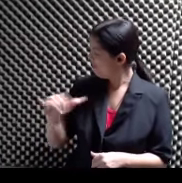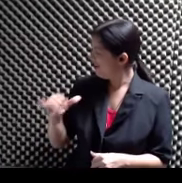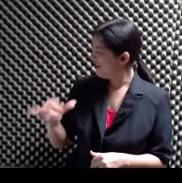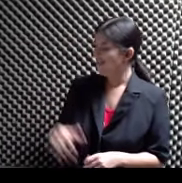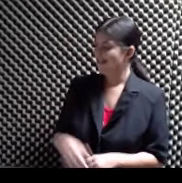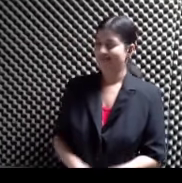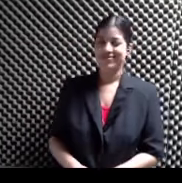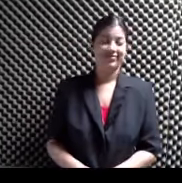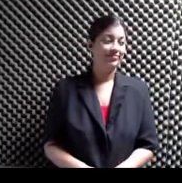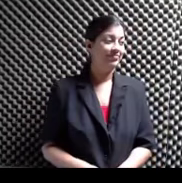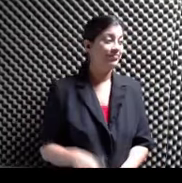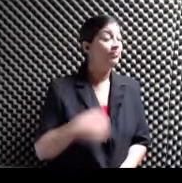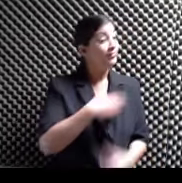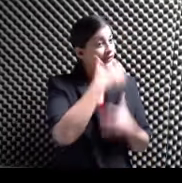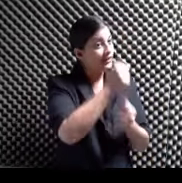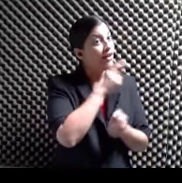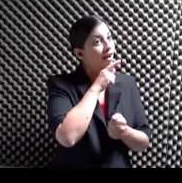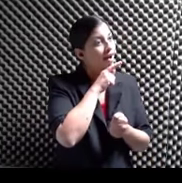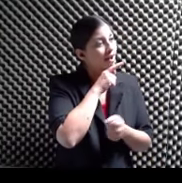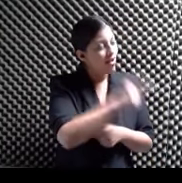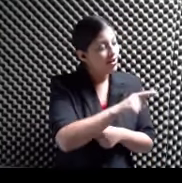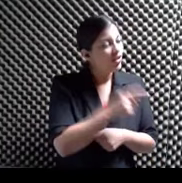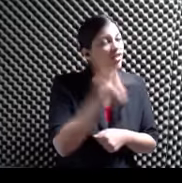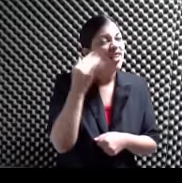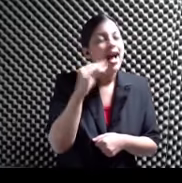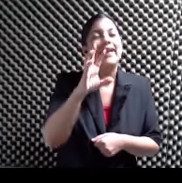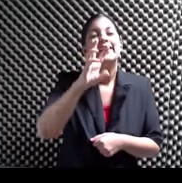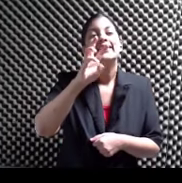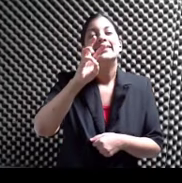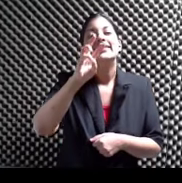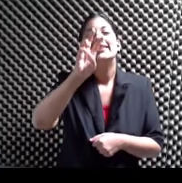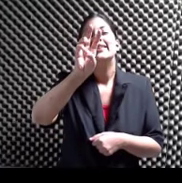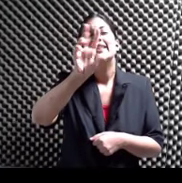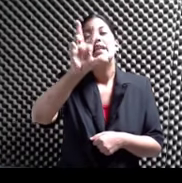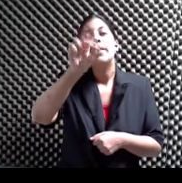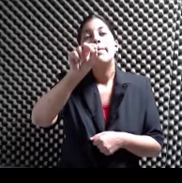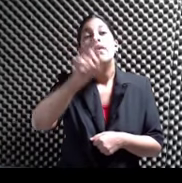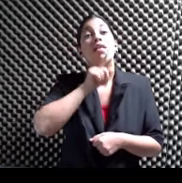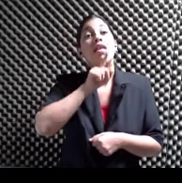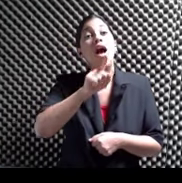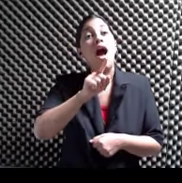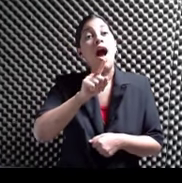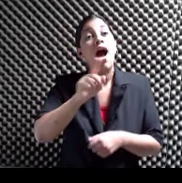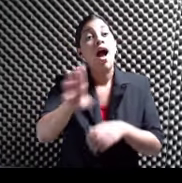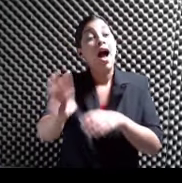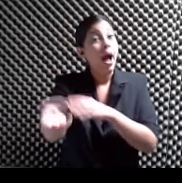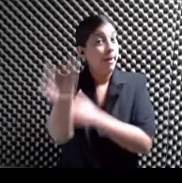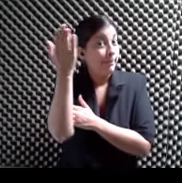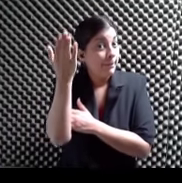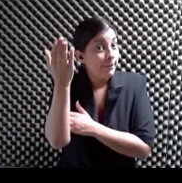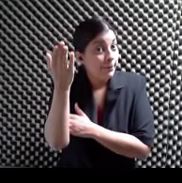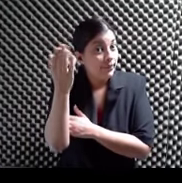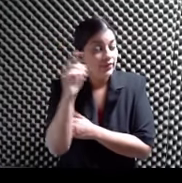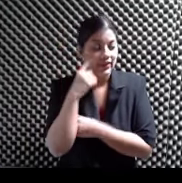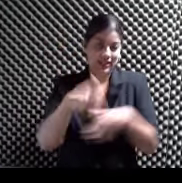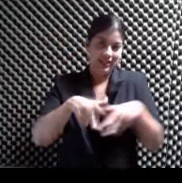Me interesa mucho eso Porque a las 6 y media Esa caminata del madrugador La intención es que Se vaya ¿Verdad? Por los alrededores del